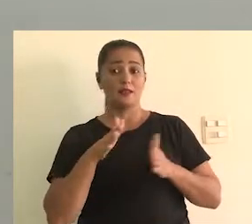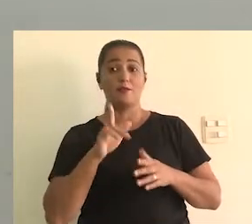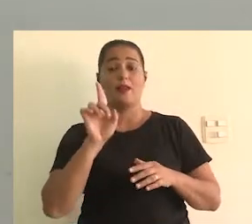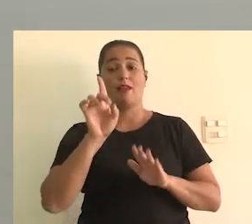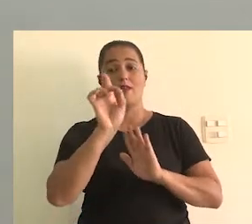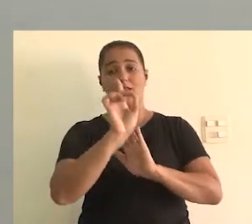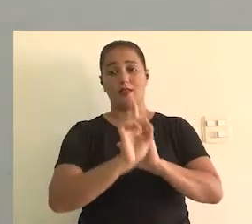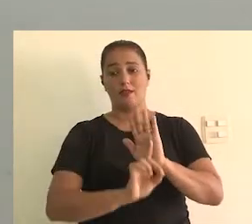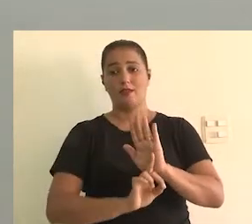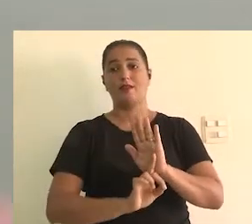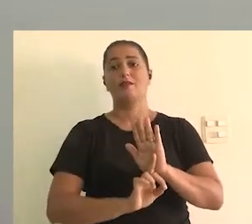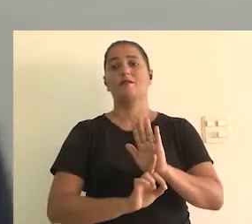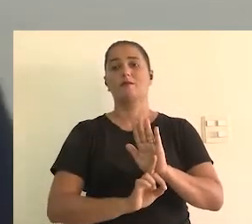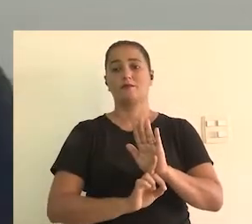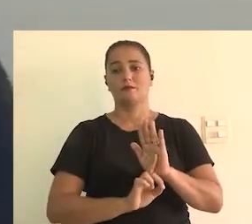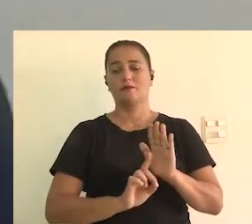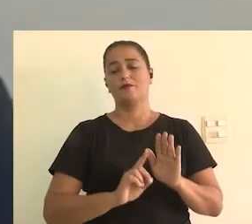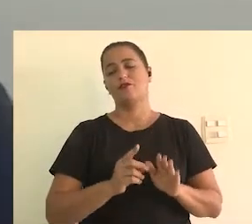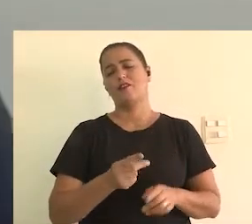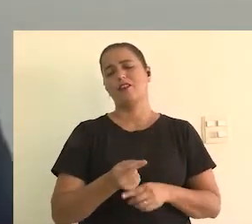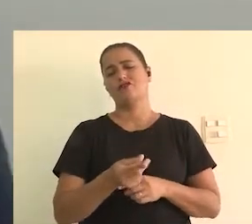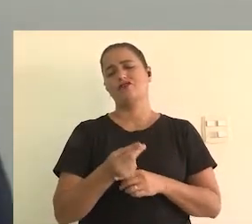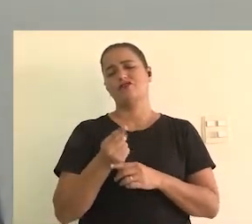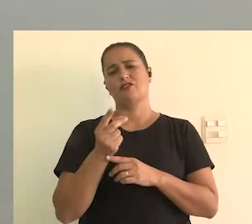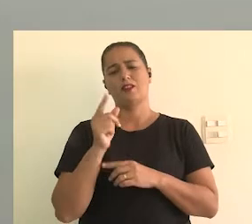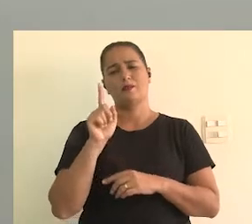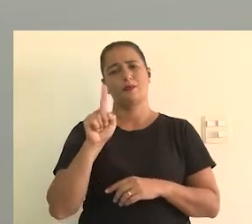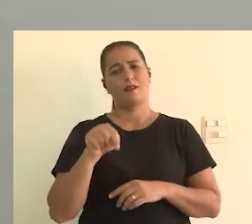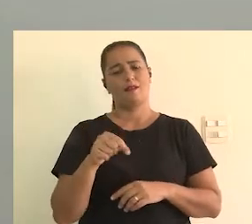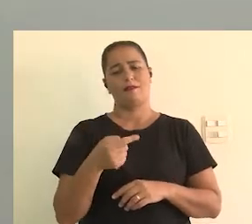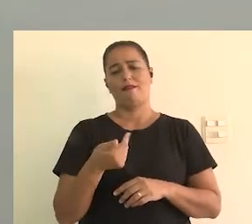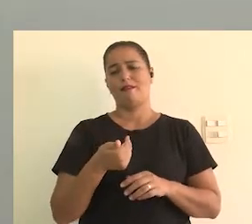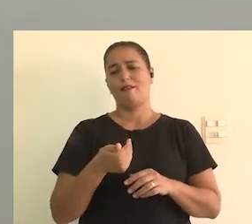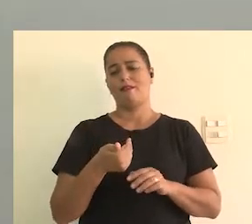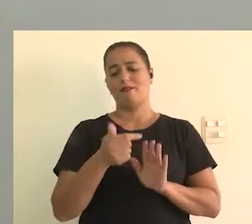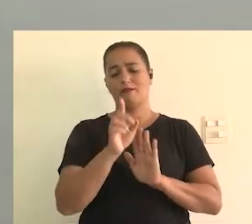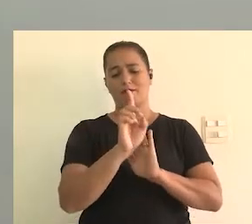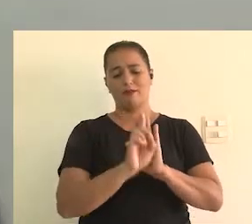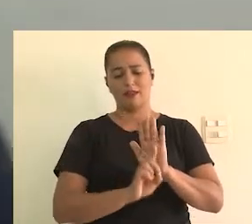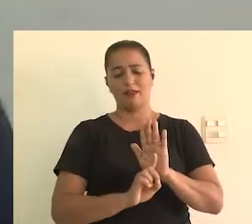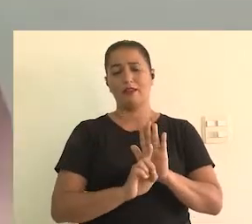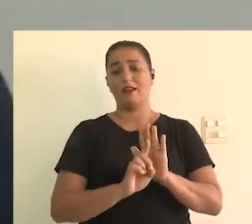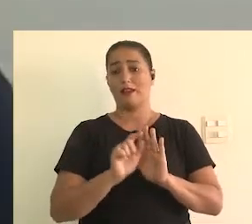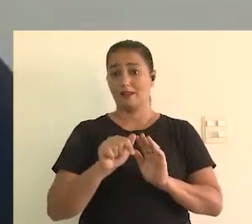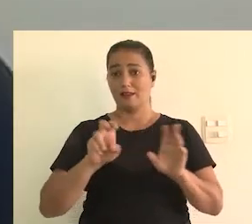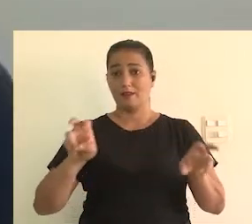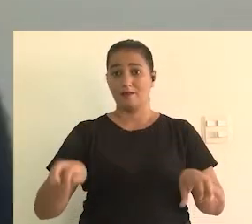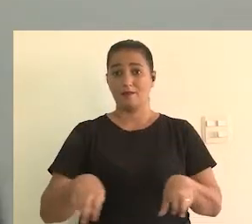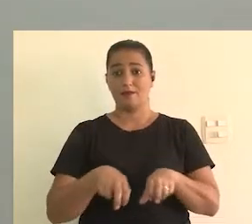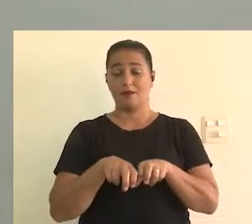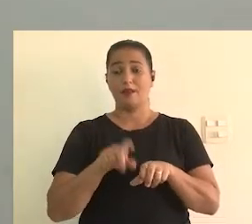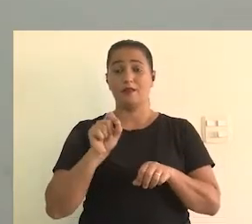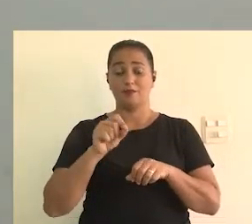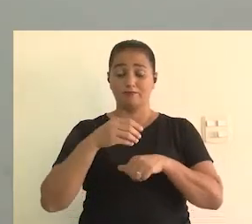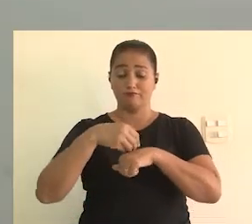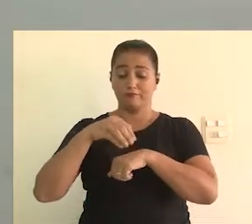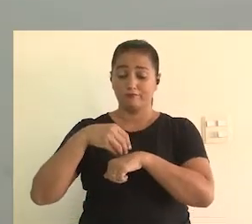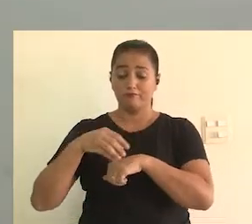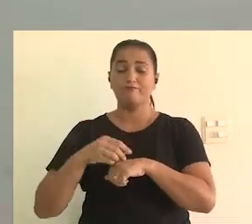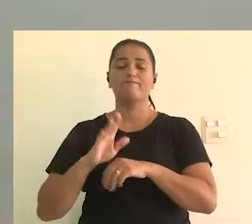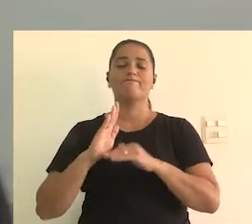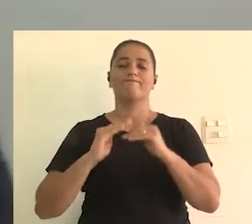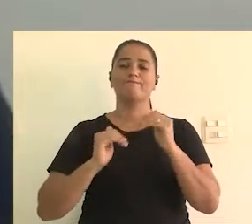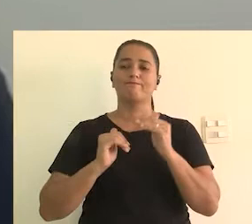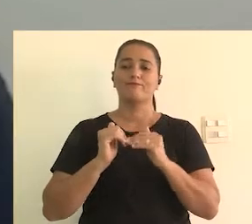E a gente sabe muito bem que a acessibilidade, ele é um direito, né? Então, já faz tempo que ele é um direito. Então, a ideia